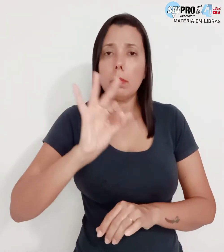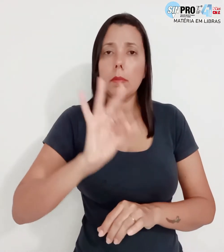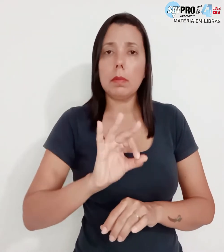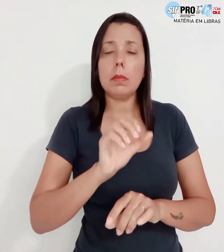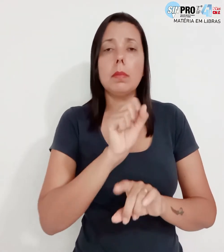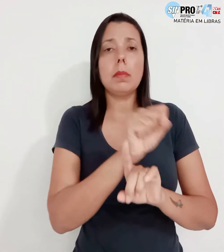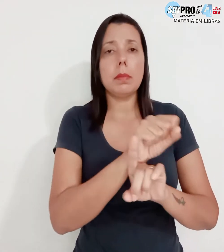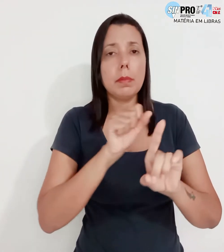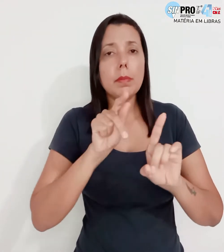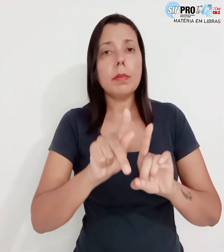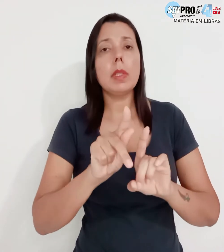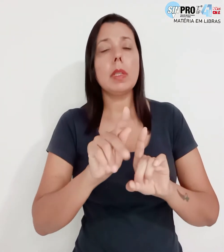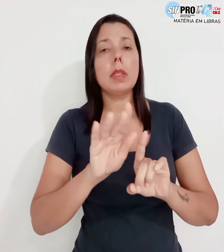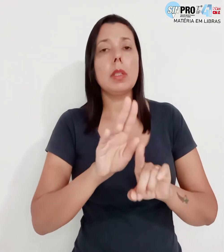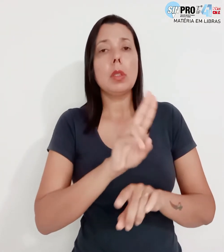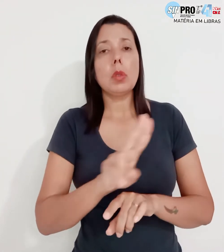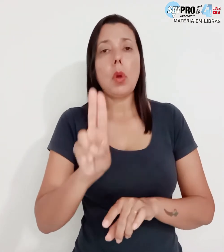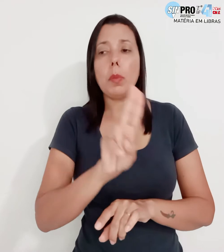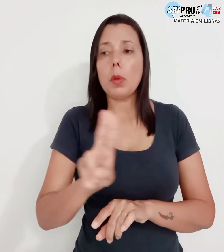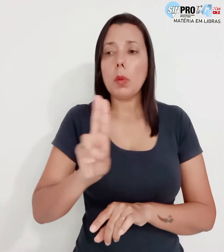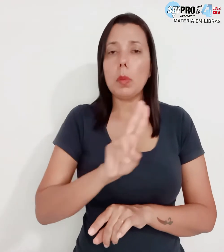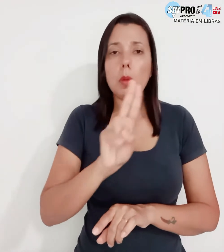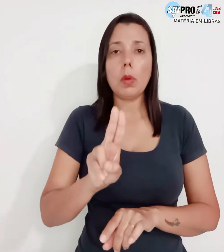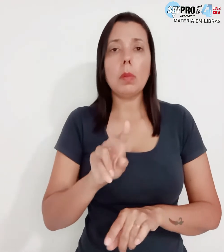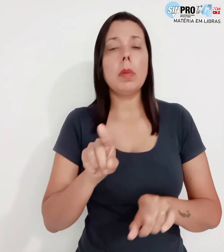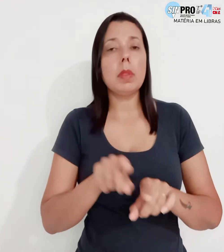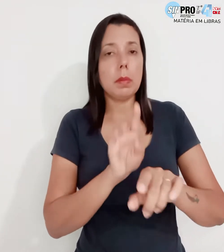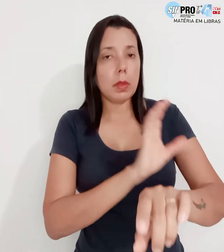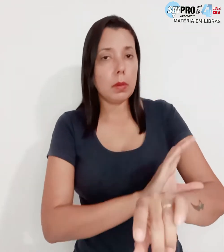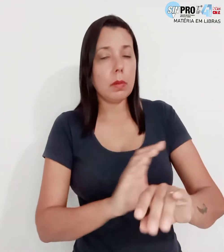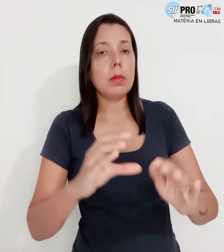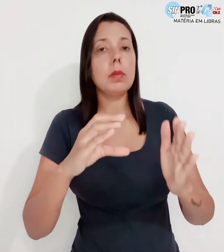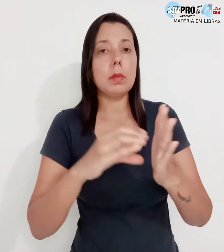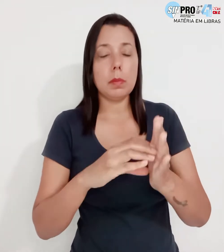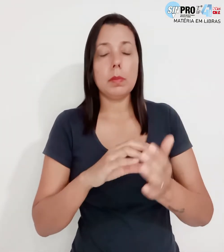previdenciária, nomeações e concurso público.